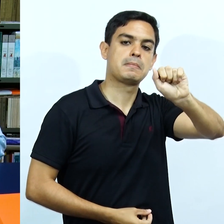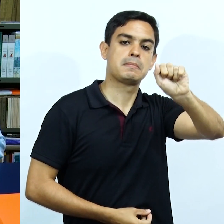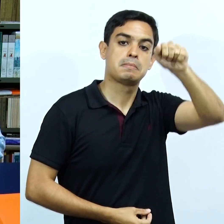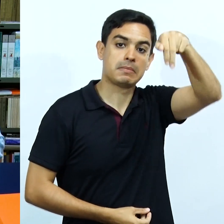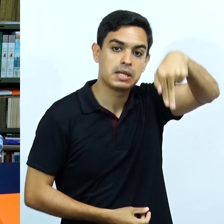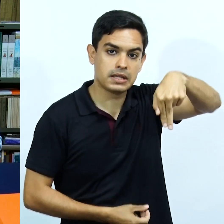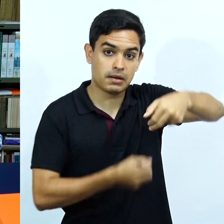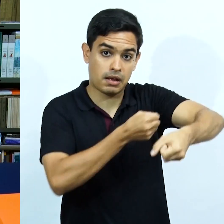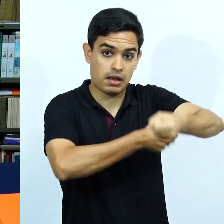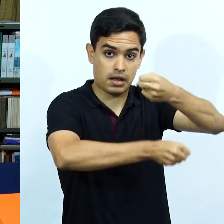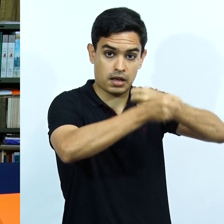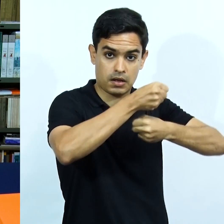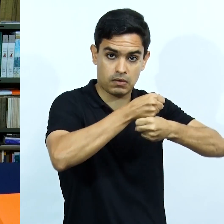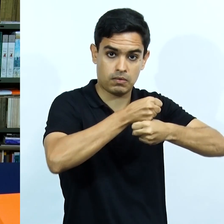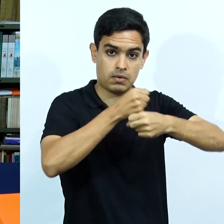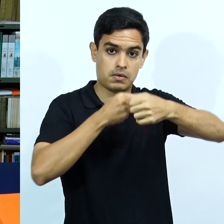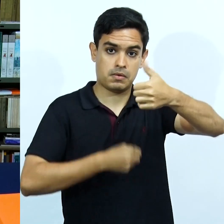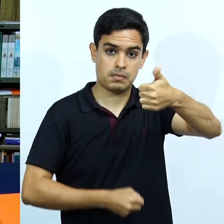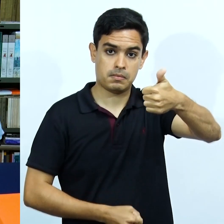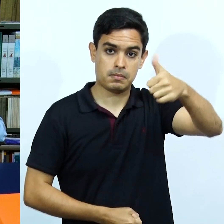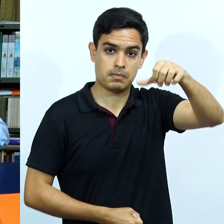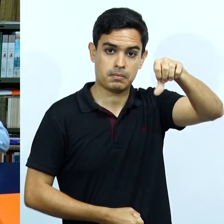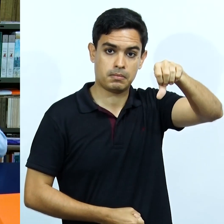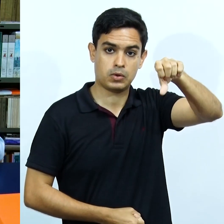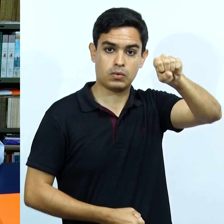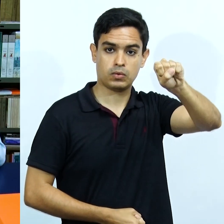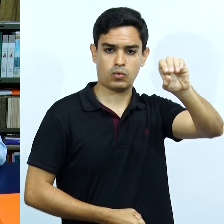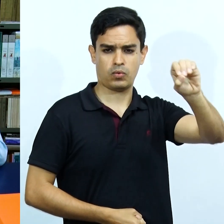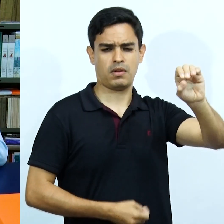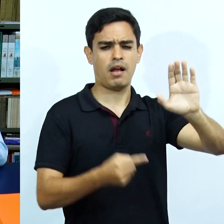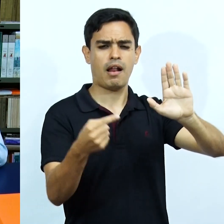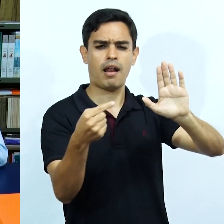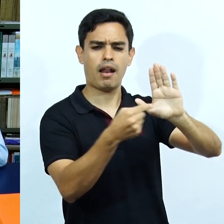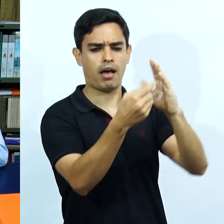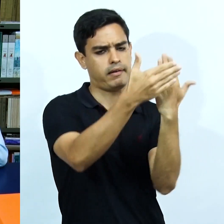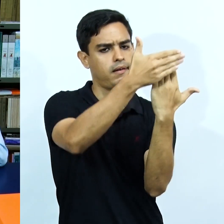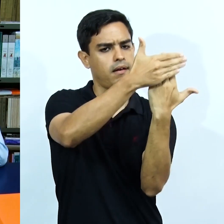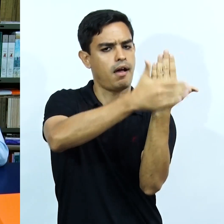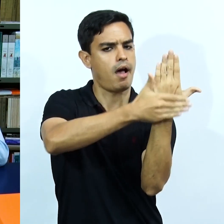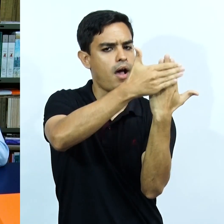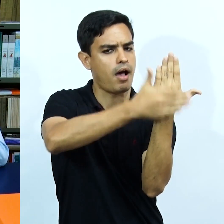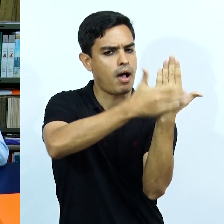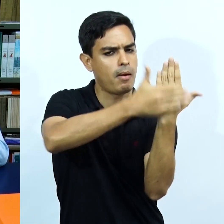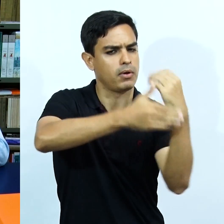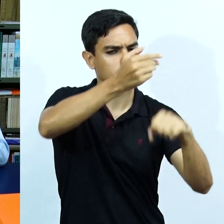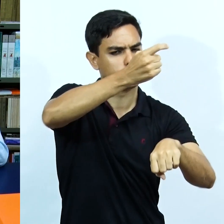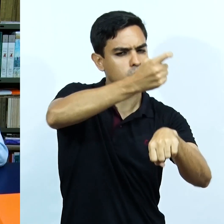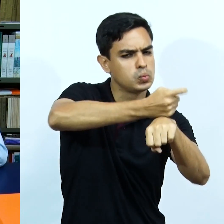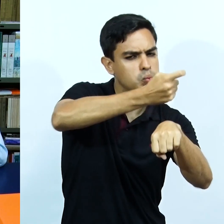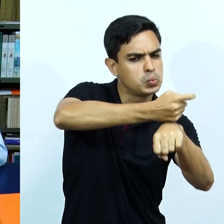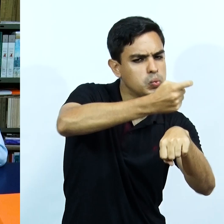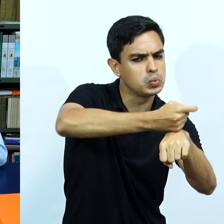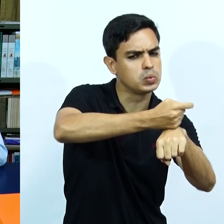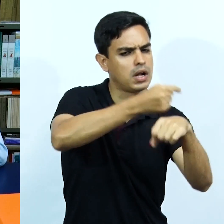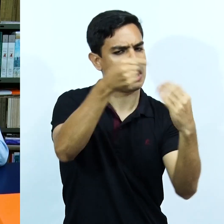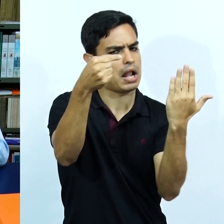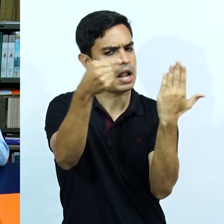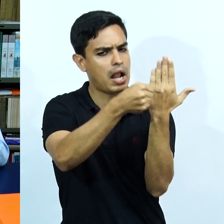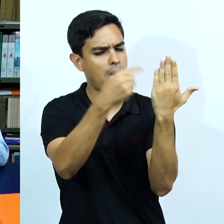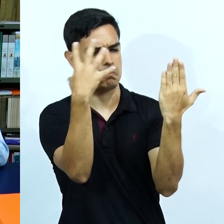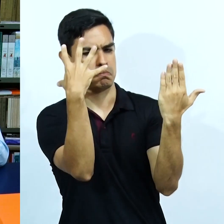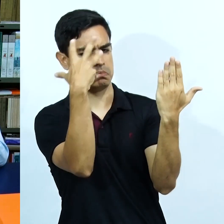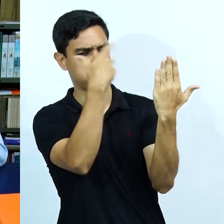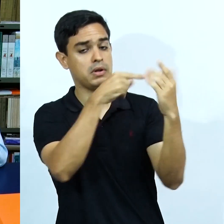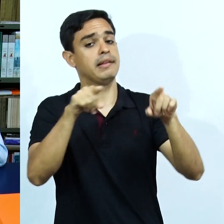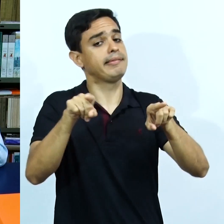em 1980. Uma edição muito bem cuidada, capadora, com fita marcadora, mas não